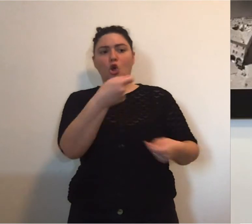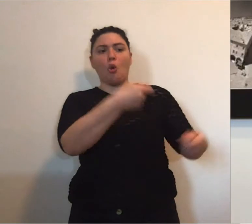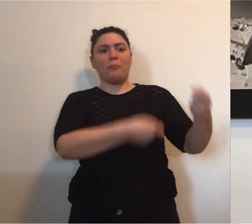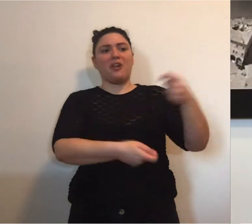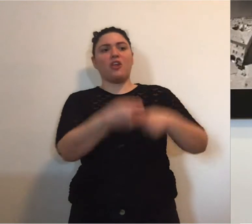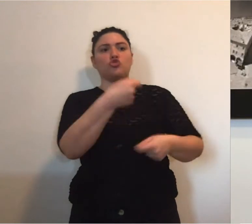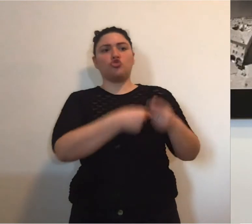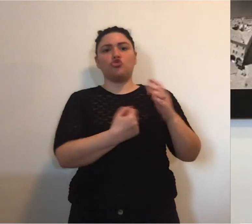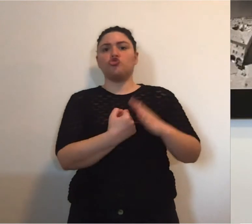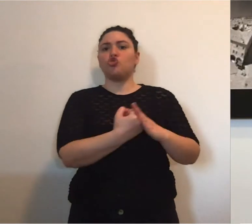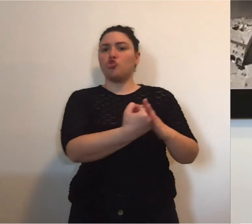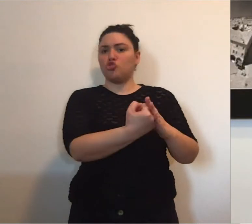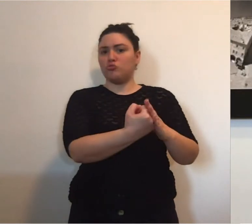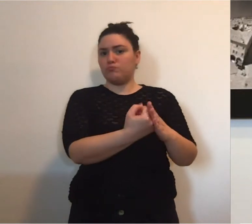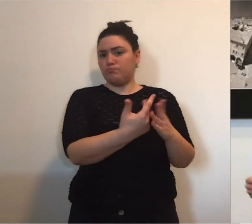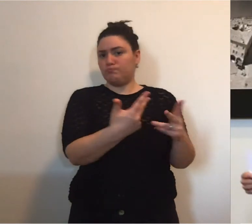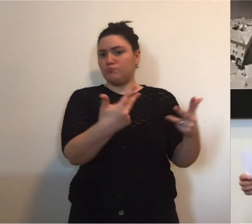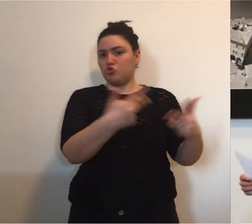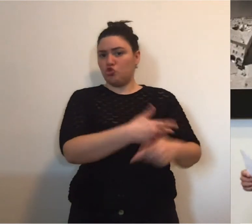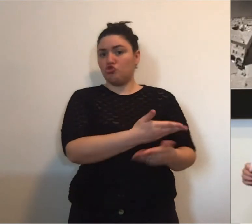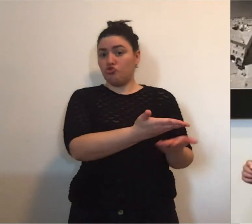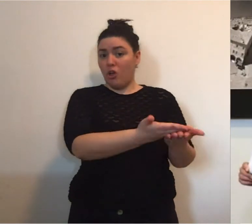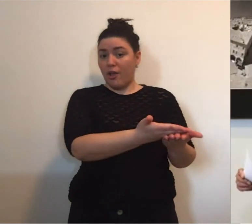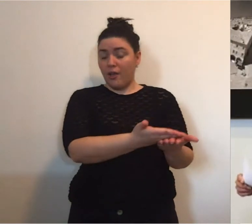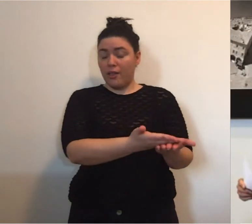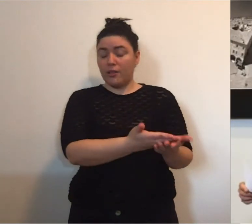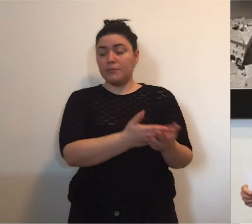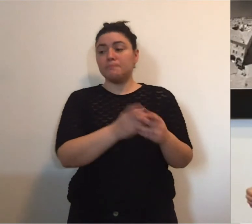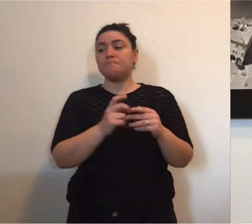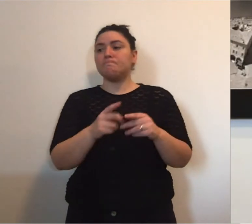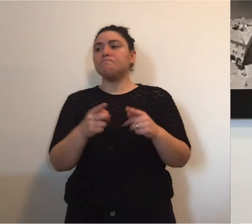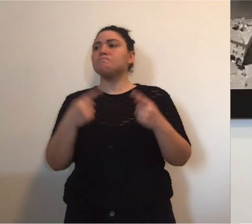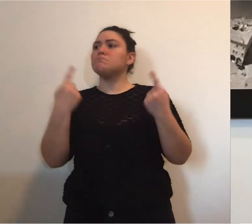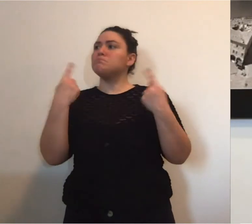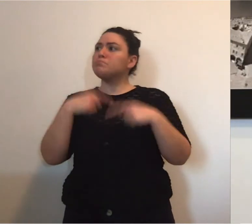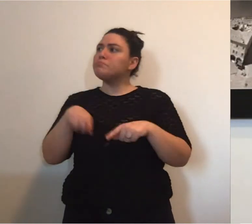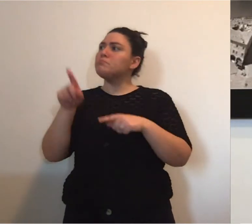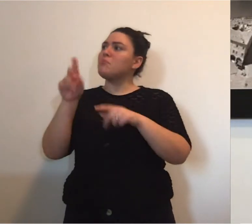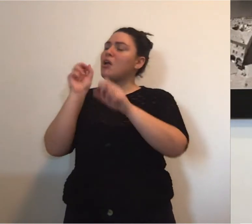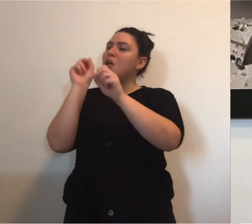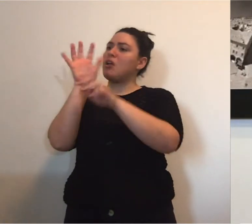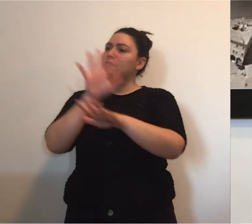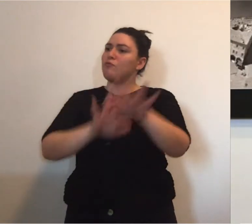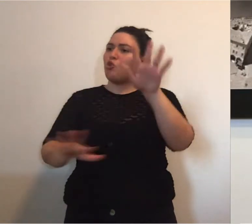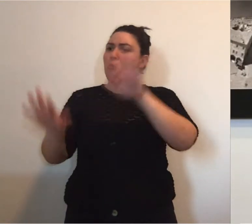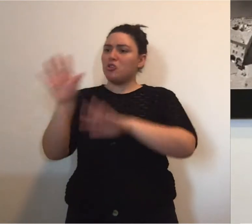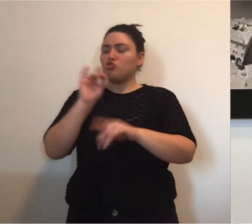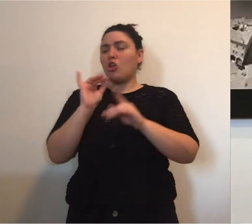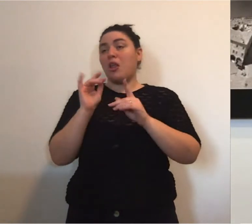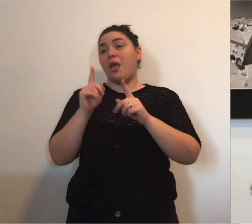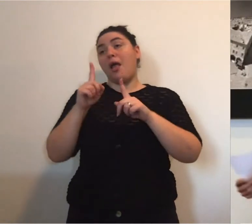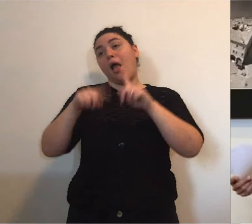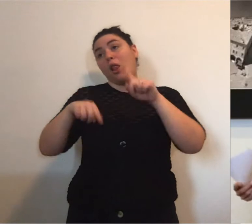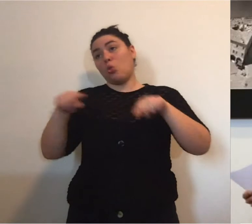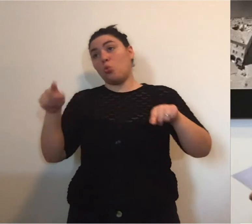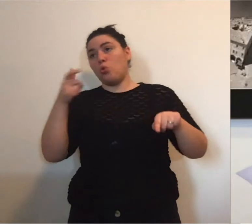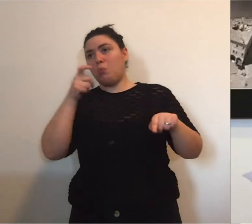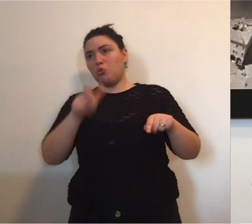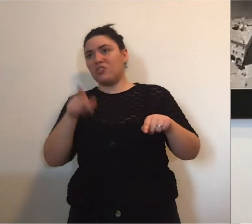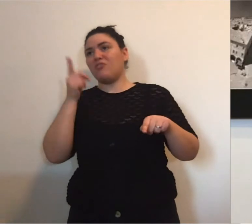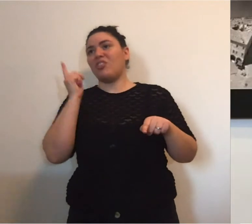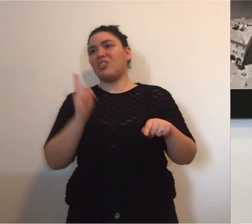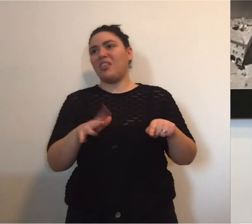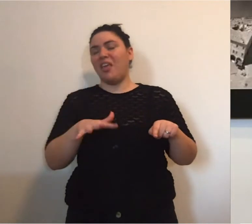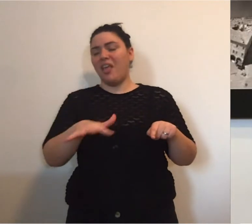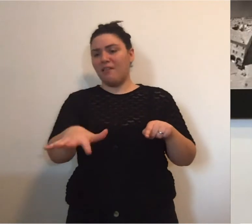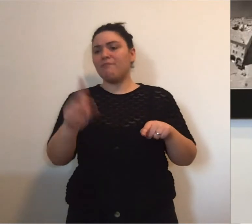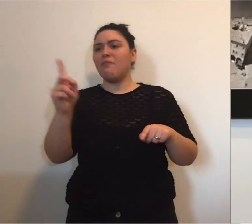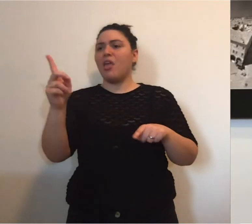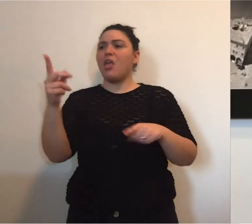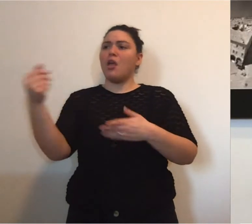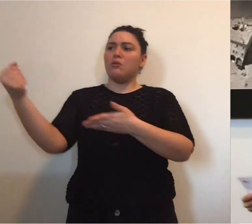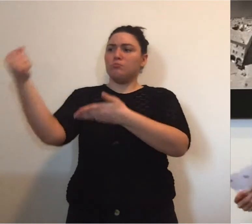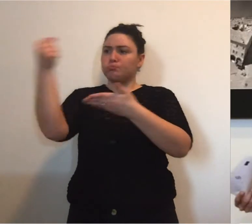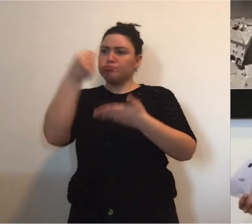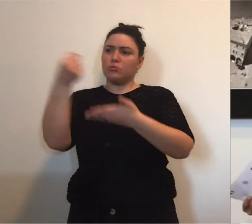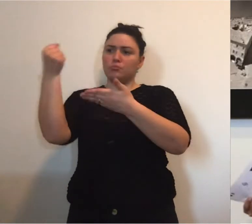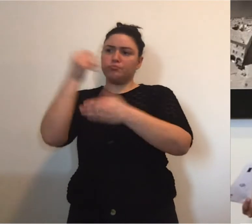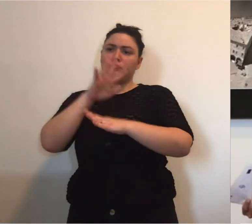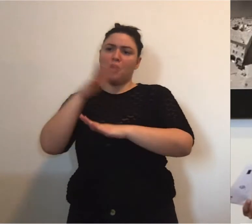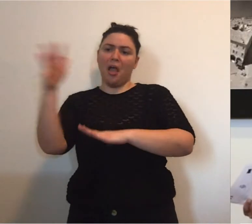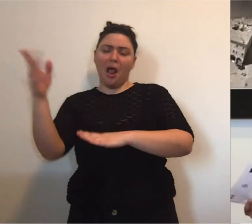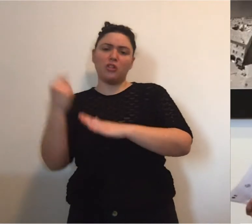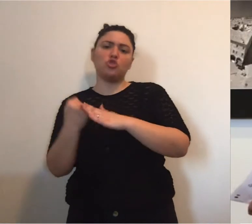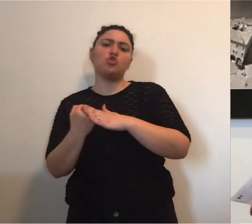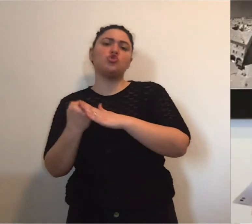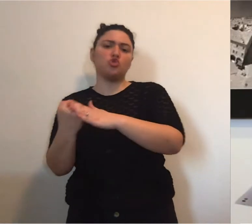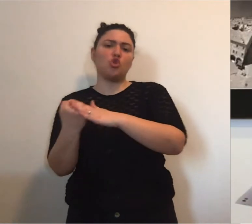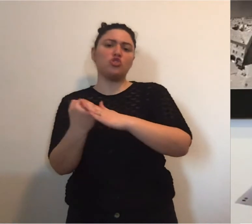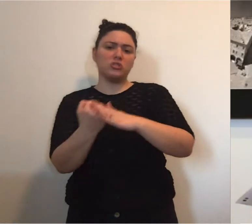così quel valore aggiunto che deriva anche dalla cooperazione sociale. Sono queste le informazioni, alcune delle